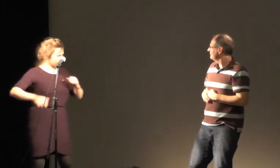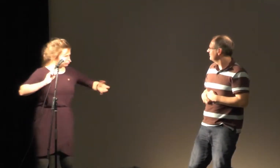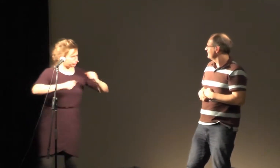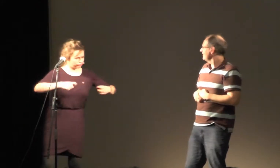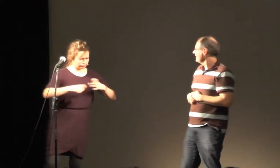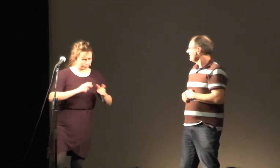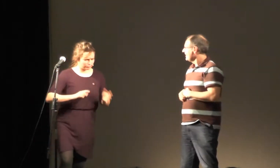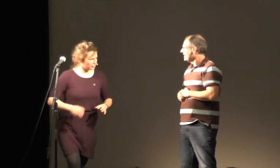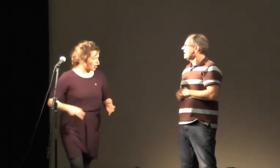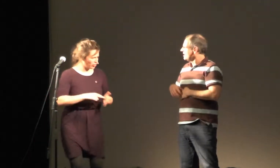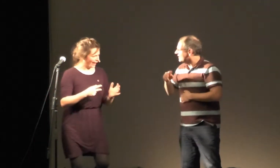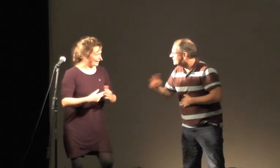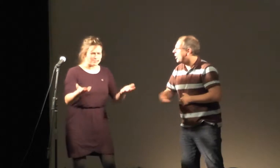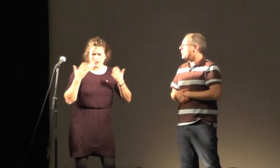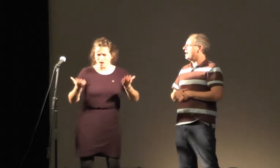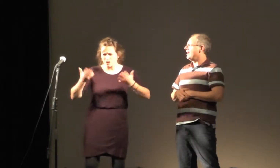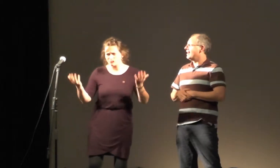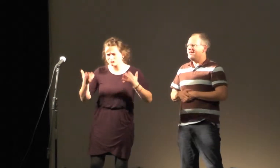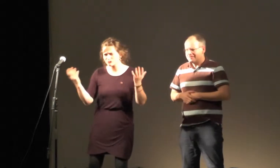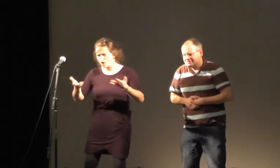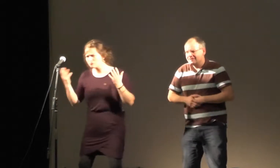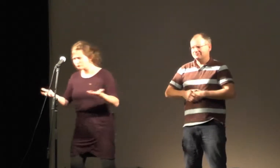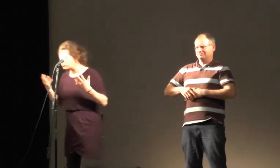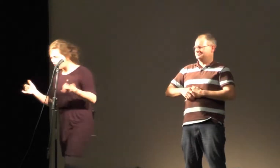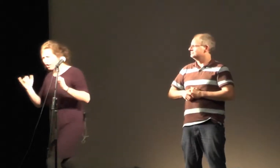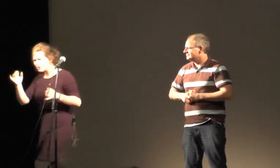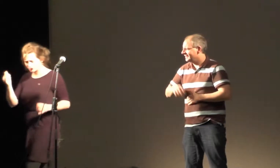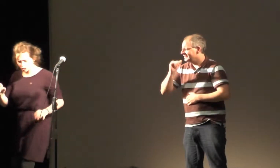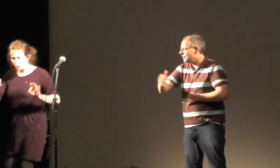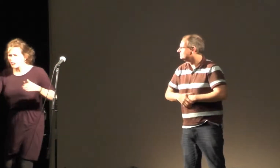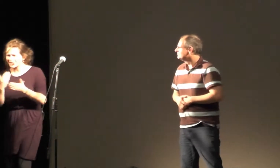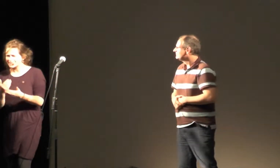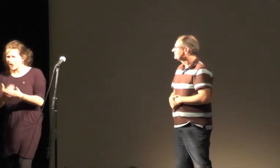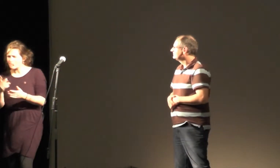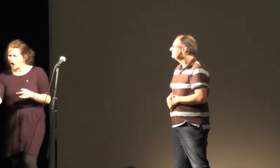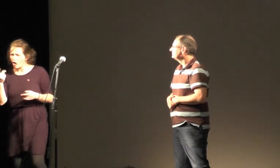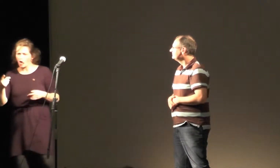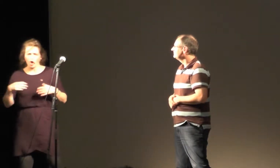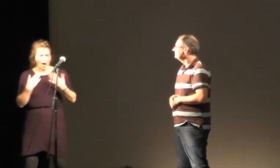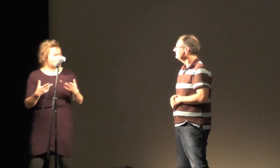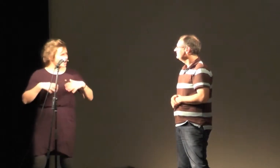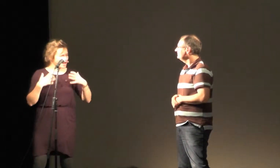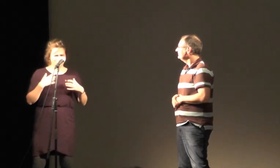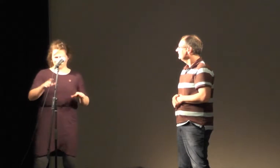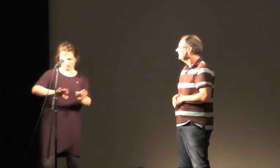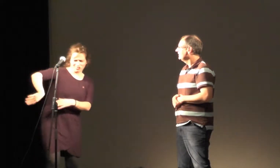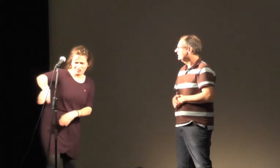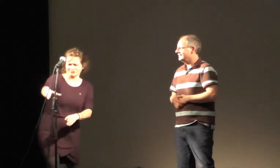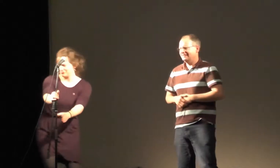Okay, prima. Gut, das mit dem Applaus, das können wir noch mehr üben. Super. Ja, ja. Das war wirklich super. Okay, das erste